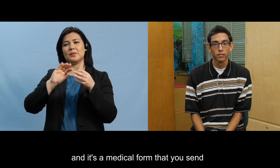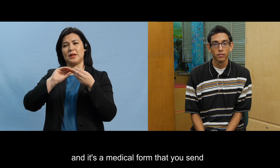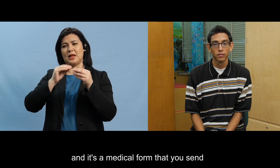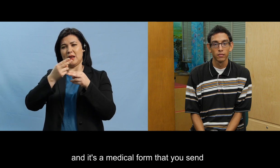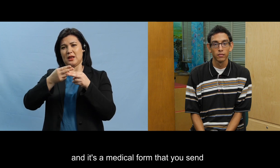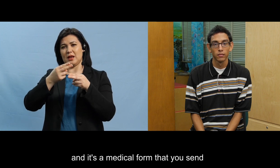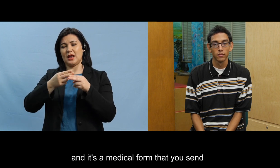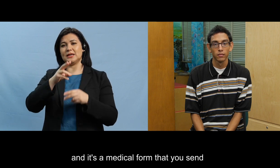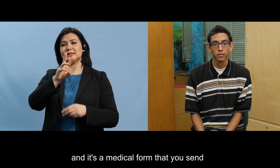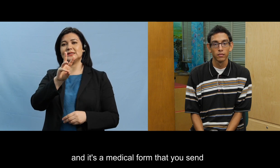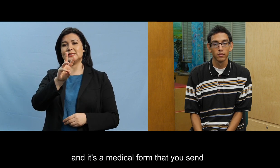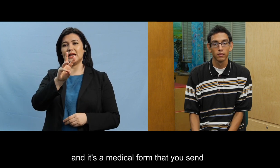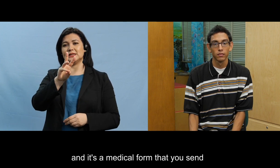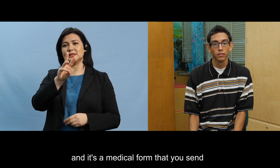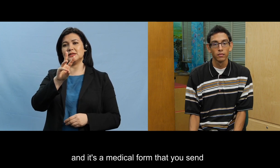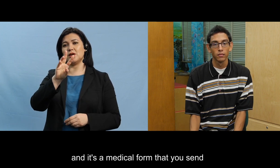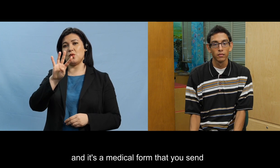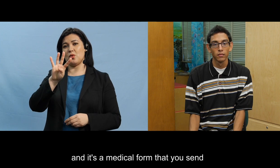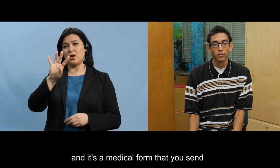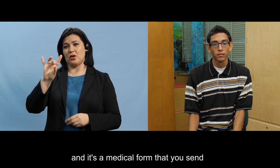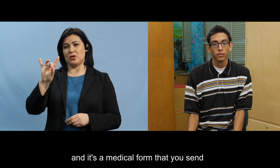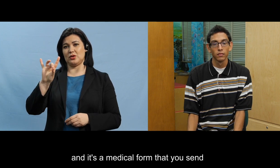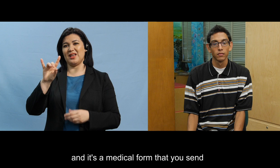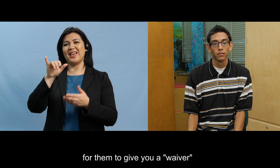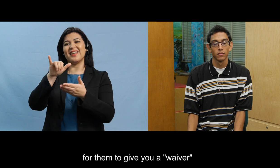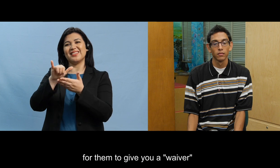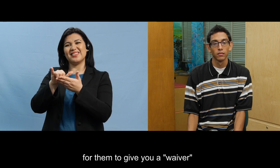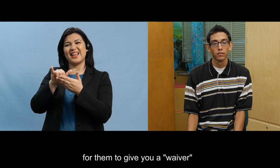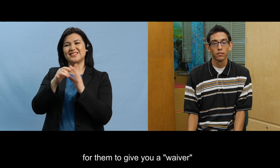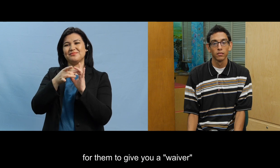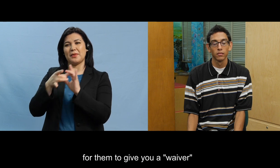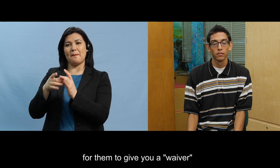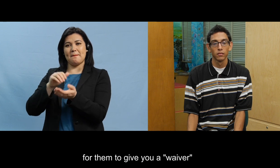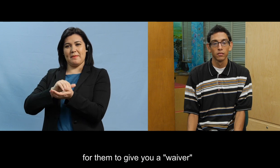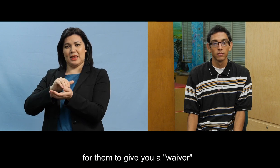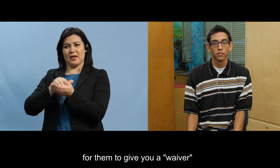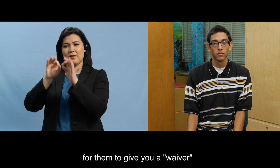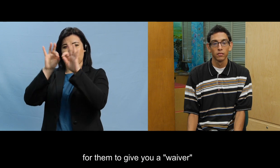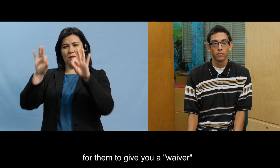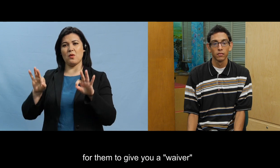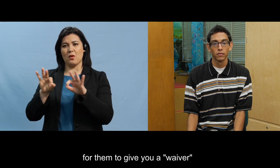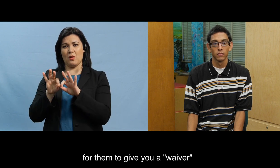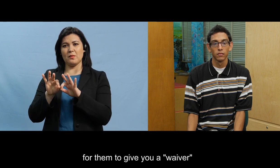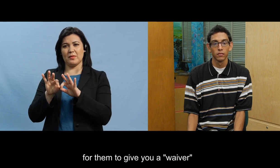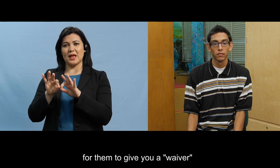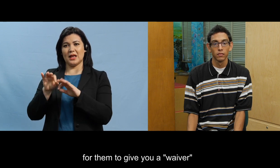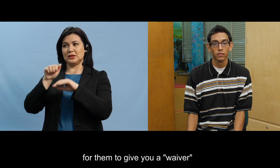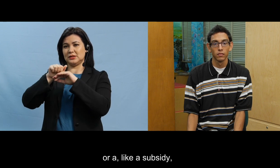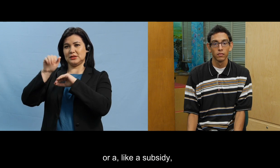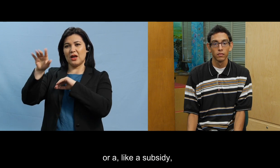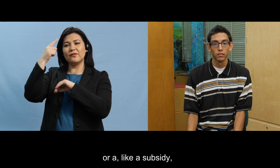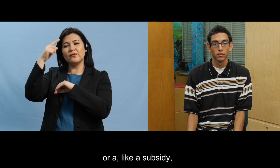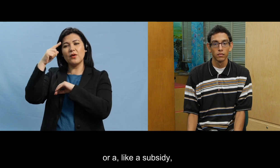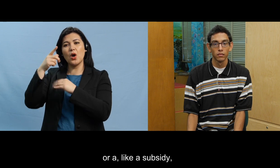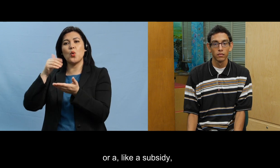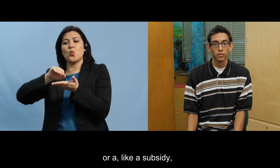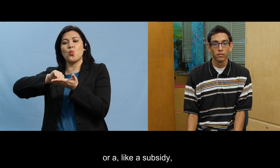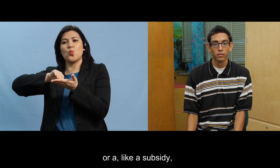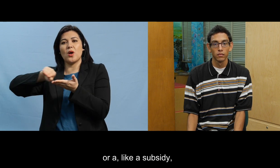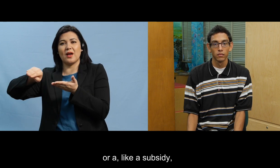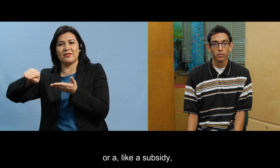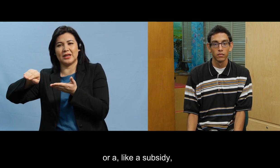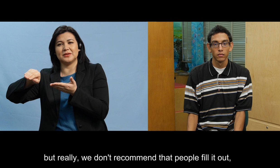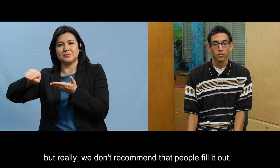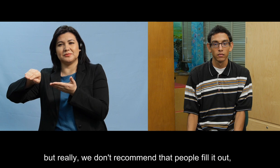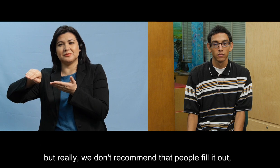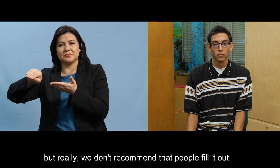y esa es una forma médica que mandas para que te den un waiver o una tipo